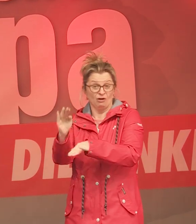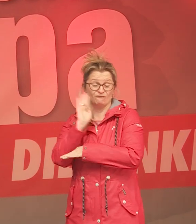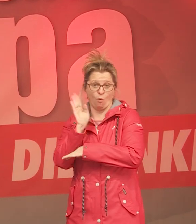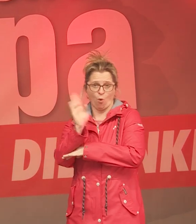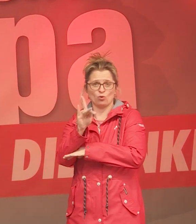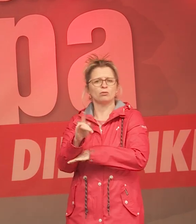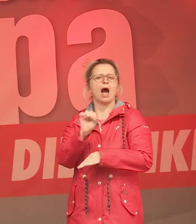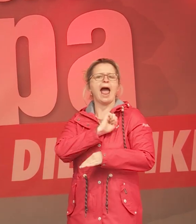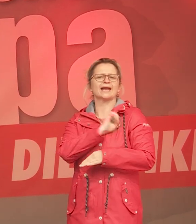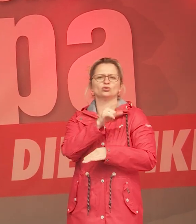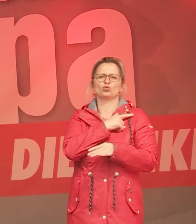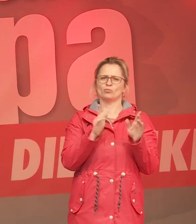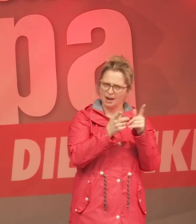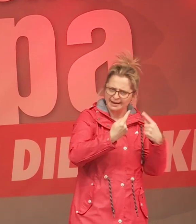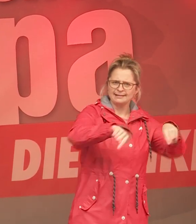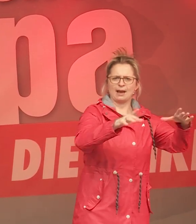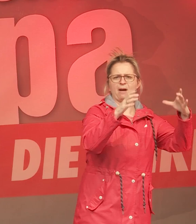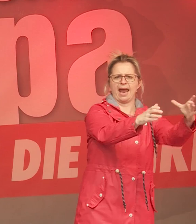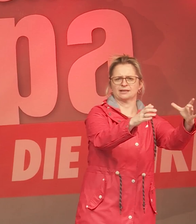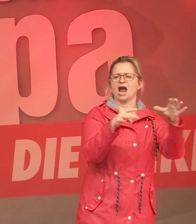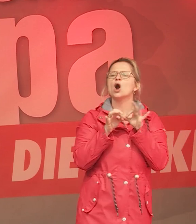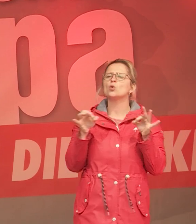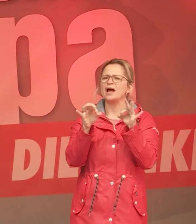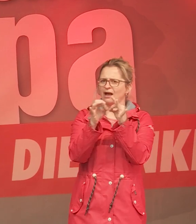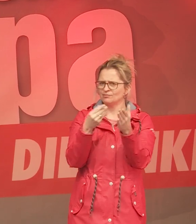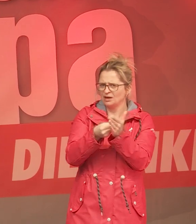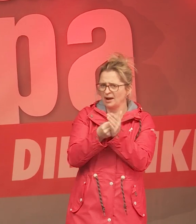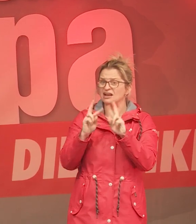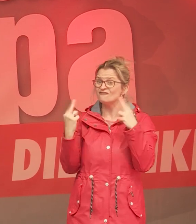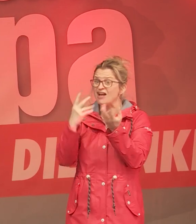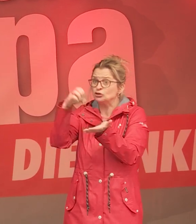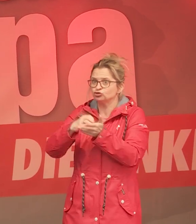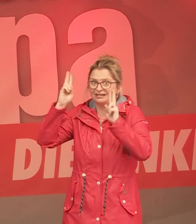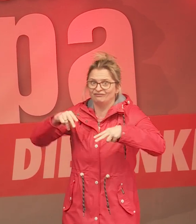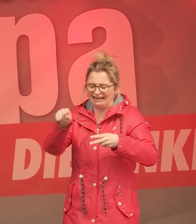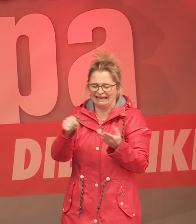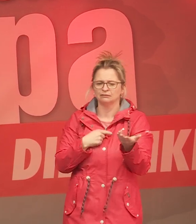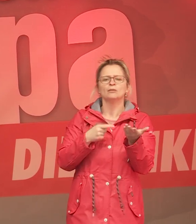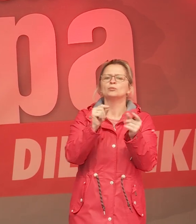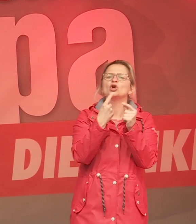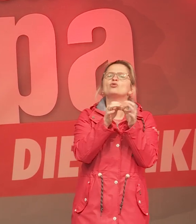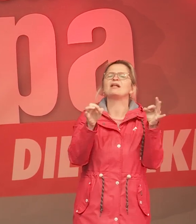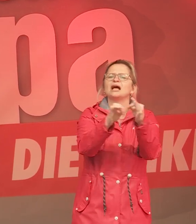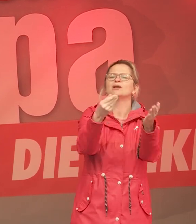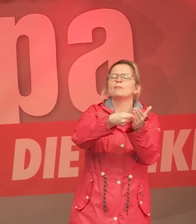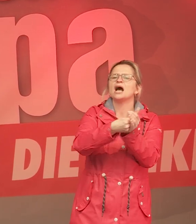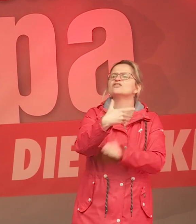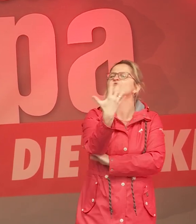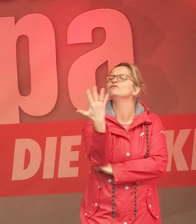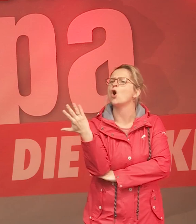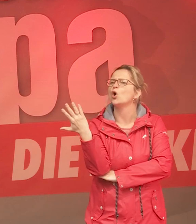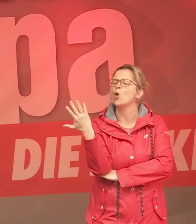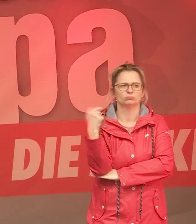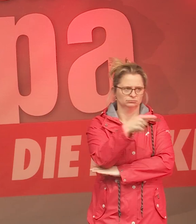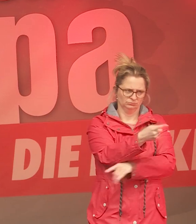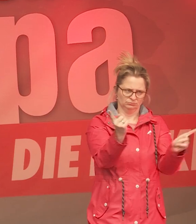Gemeindeeigentum. Und der Quadratmeterpreis in einer Weltstadt wie Wien beträgt 5 Euro. Davon könnten